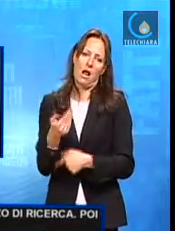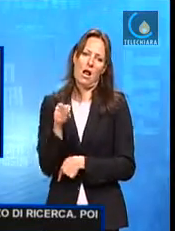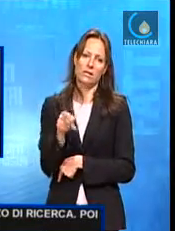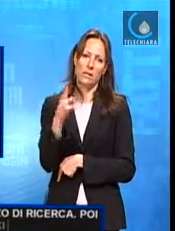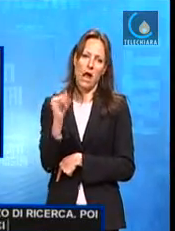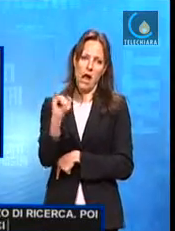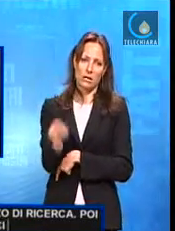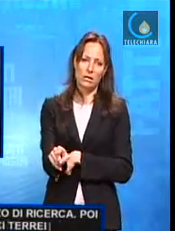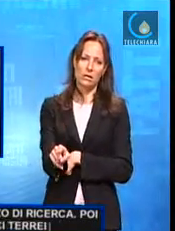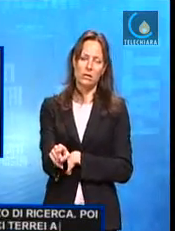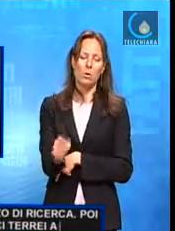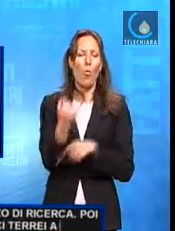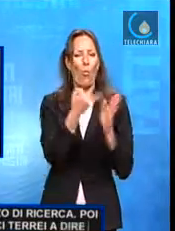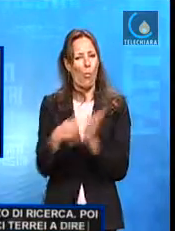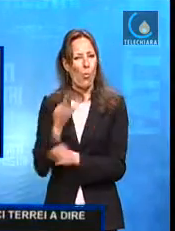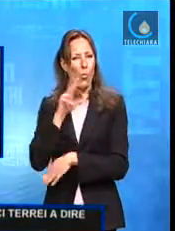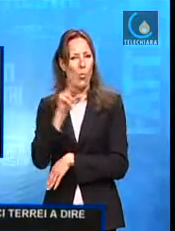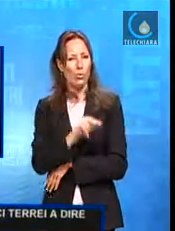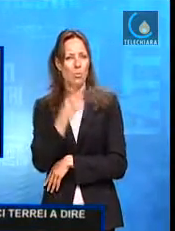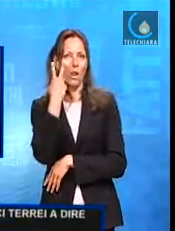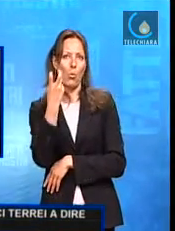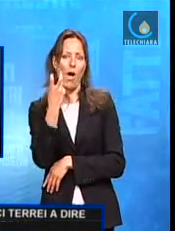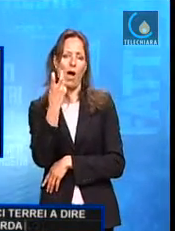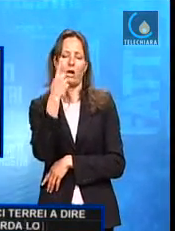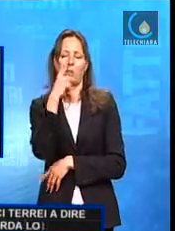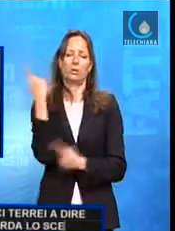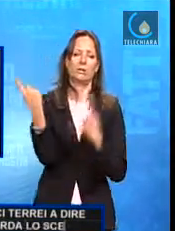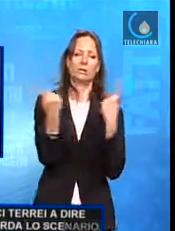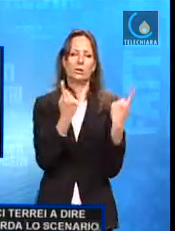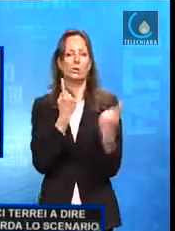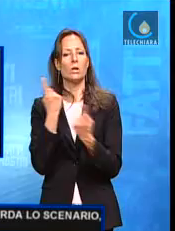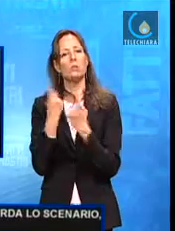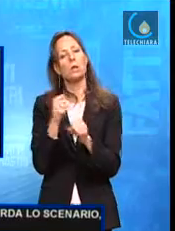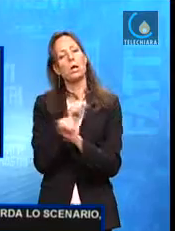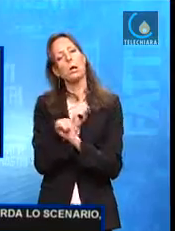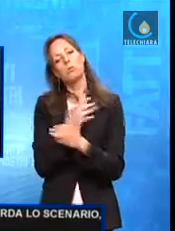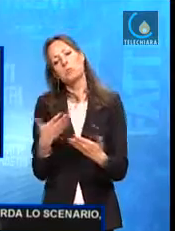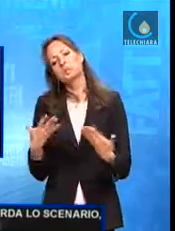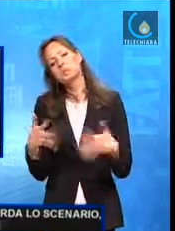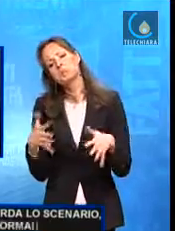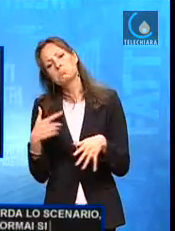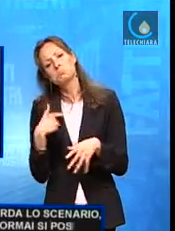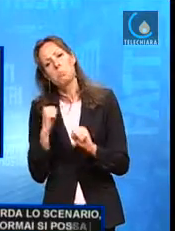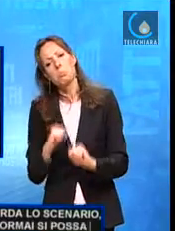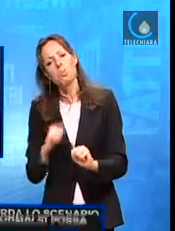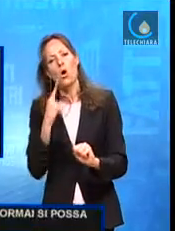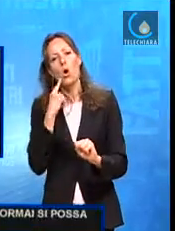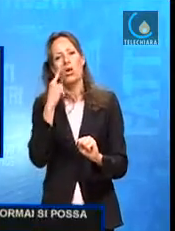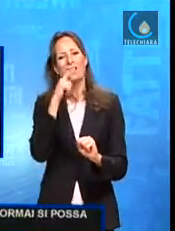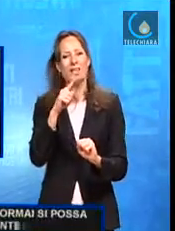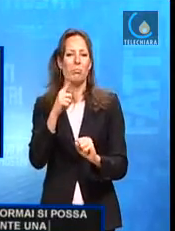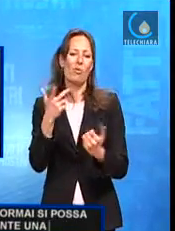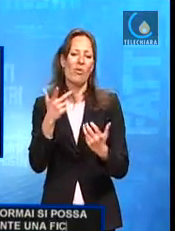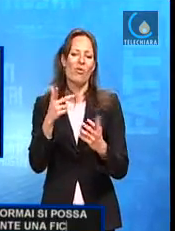dire per quel che riguarda lo scenario è che io credo che ormai si possa fare tranquillamente una fiction